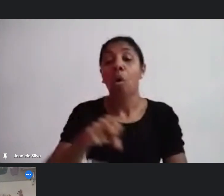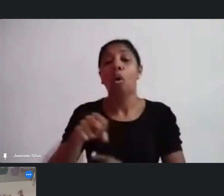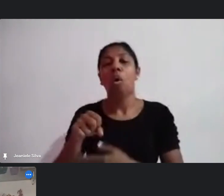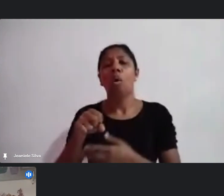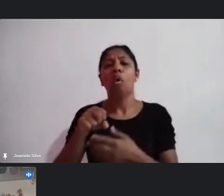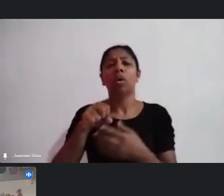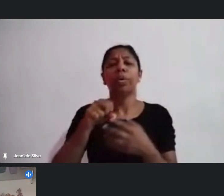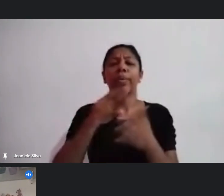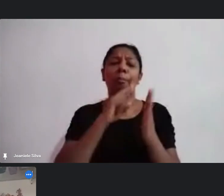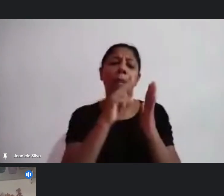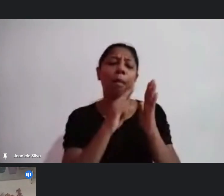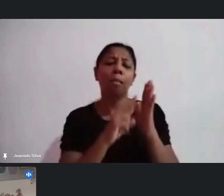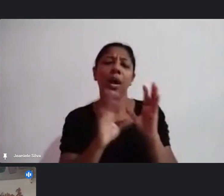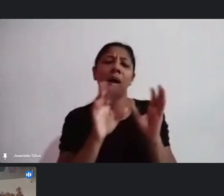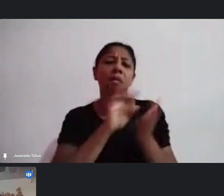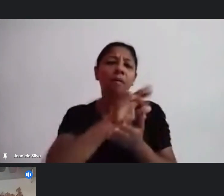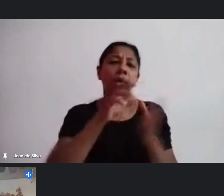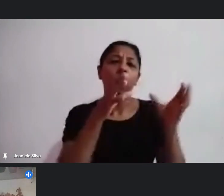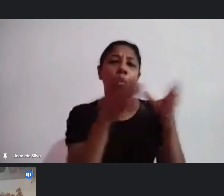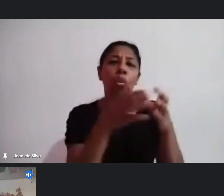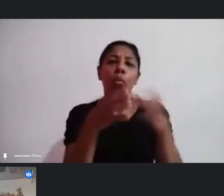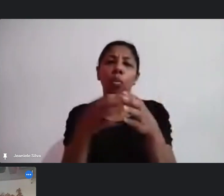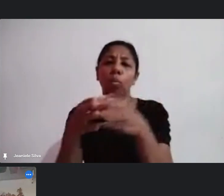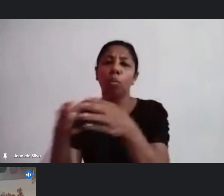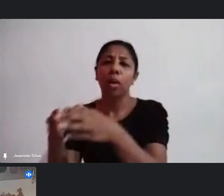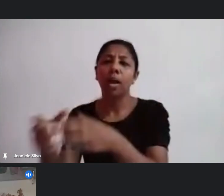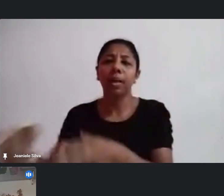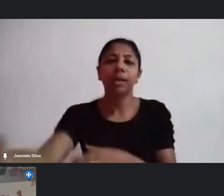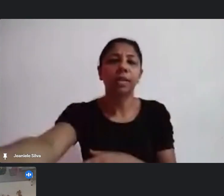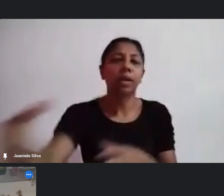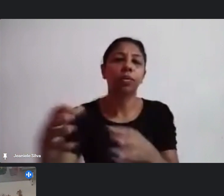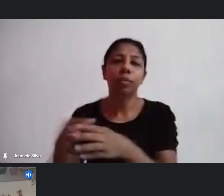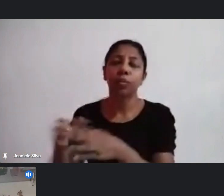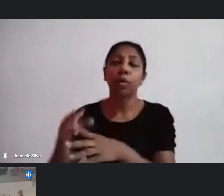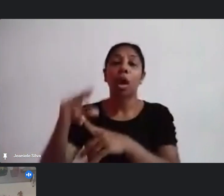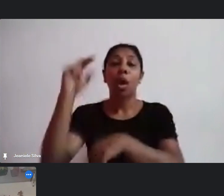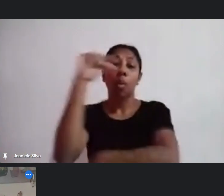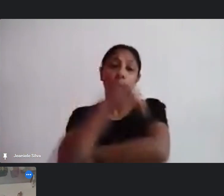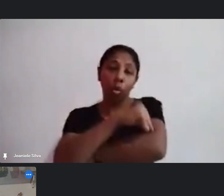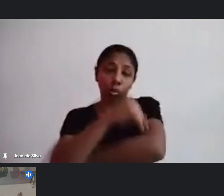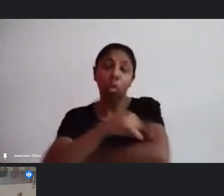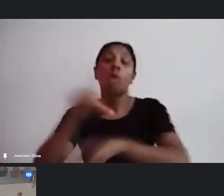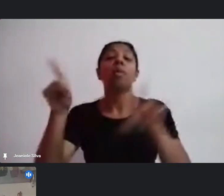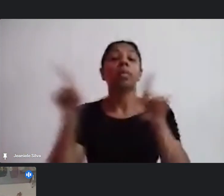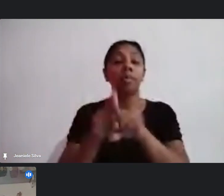então tipo assim tem Mossoró tem escola de samba todo o estado tem escola de samba